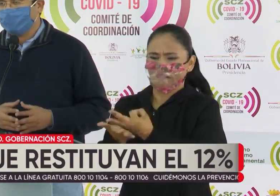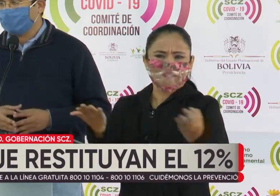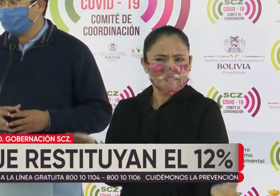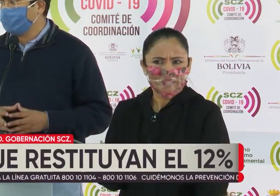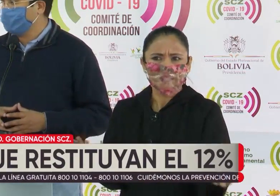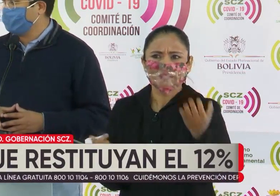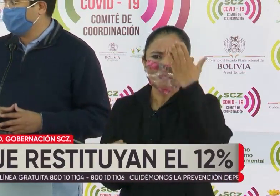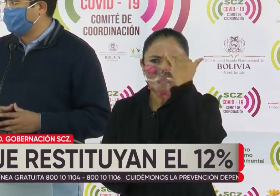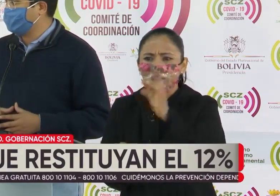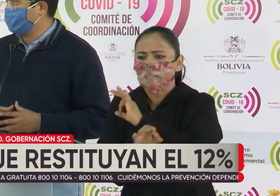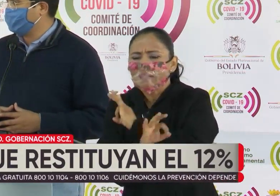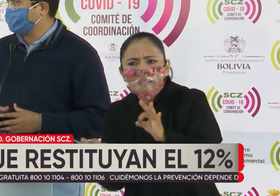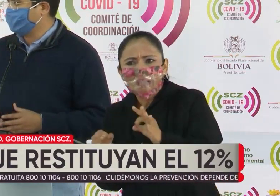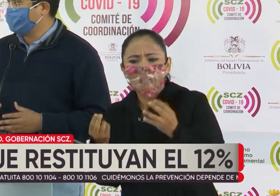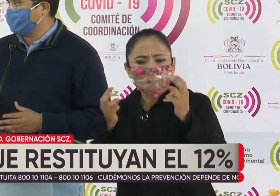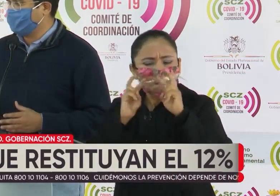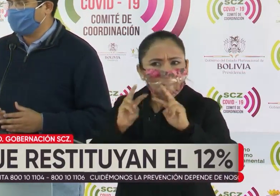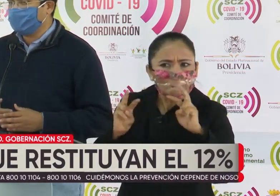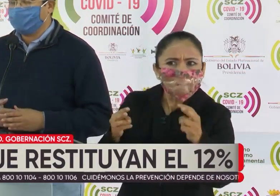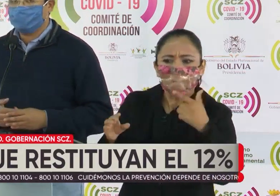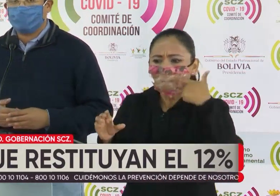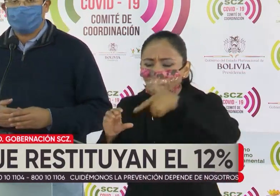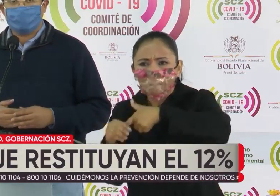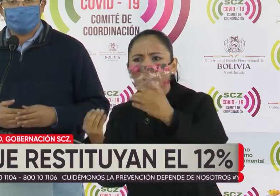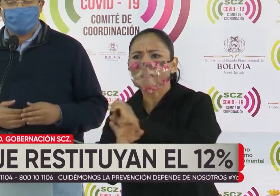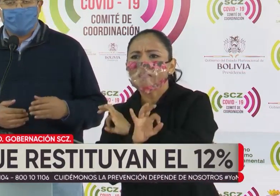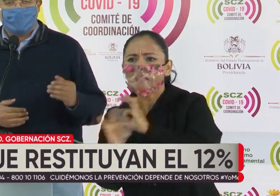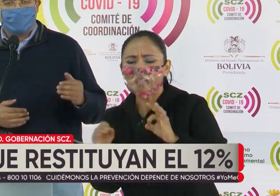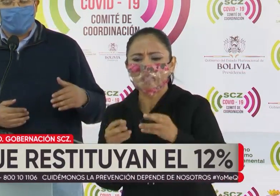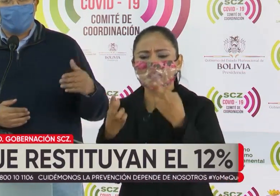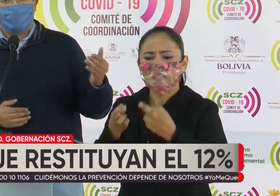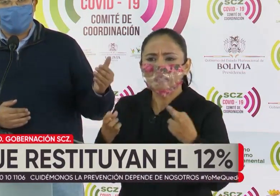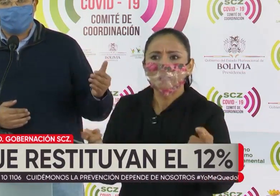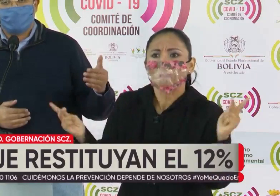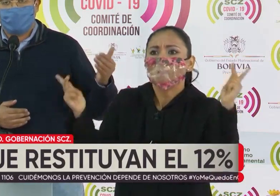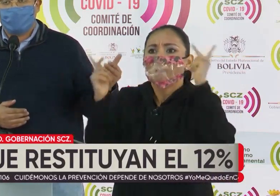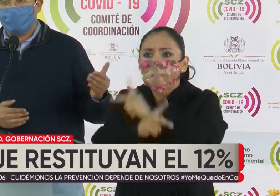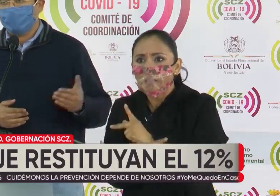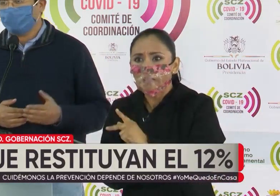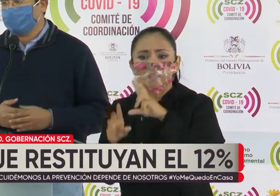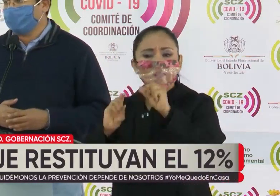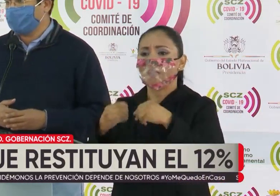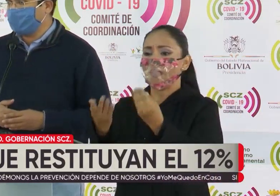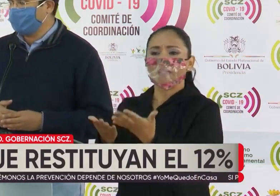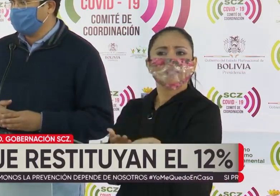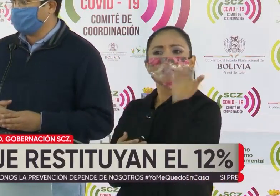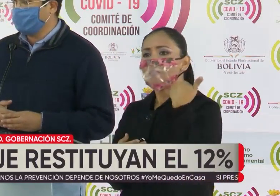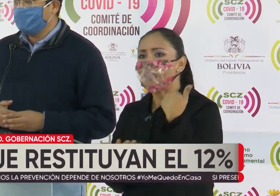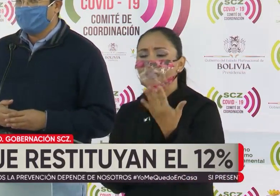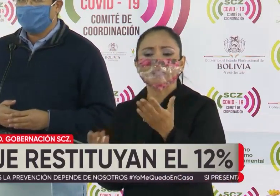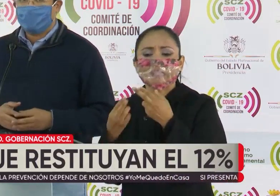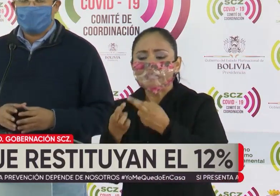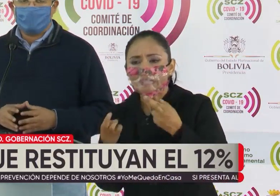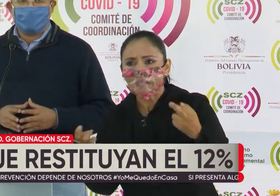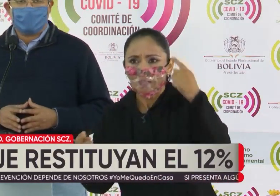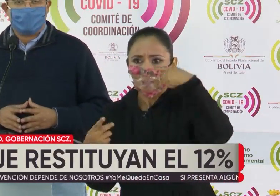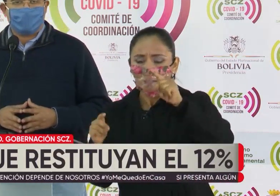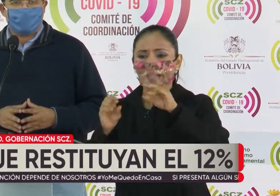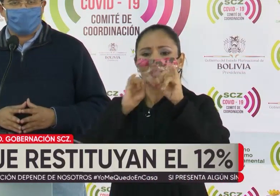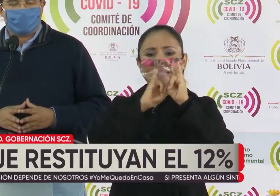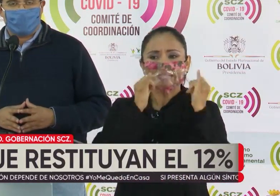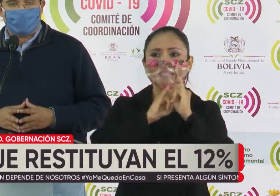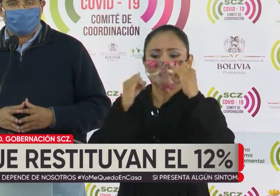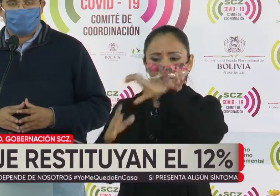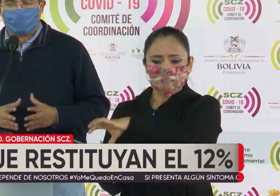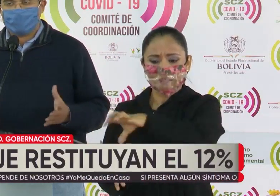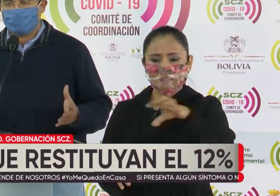Porque no ha habido exploración, no se han invertido en esos recursos y peor aún se han devuelto en más recursos para las entidades